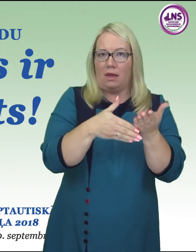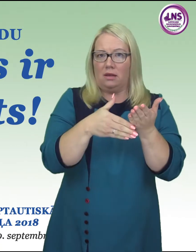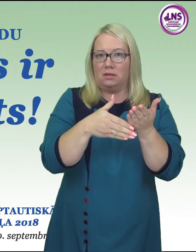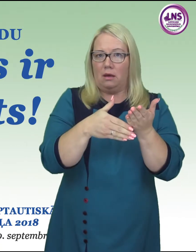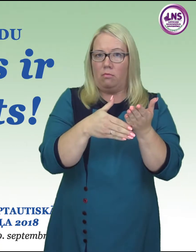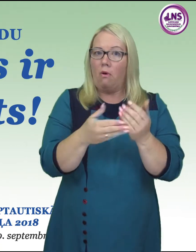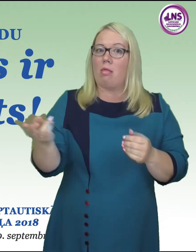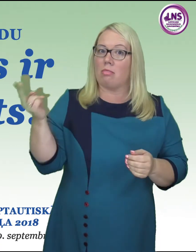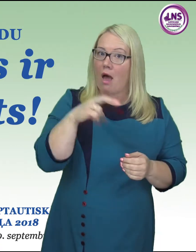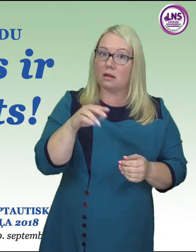nāc un paklausies.